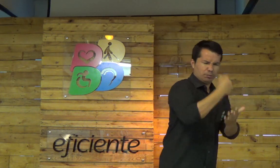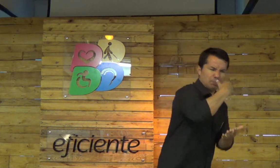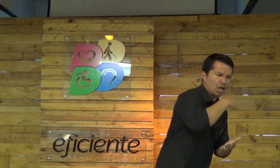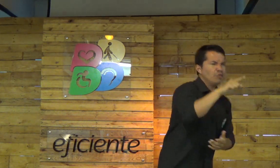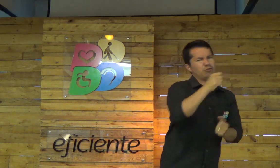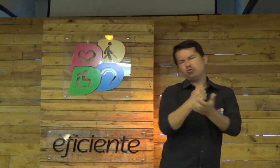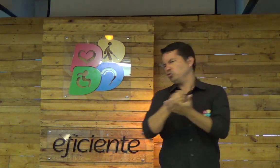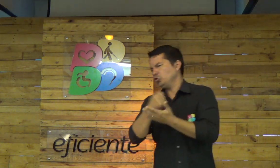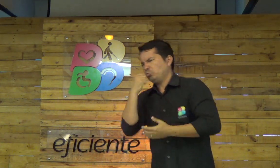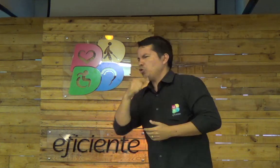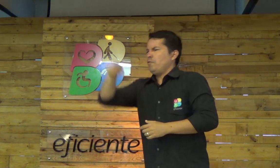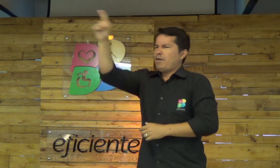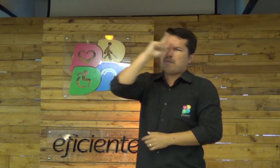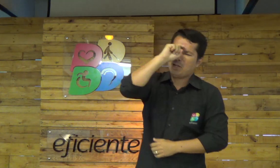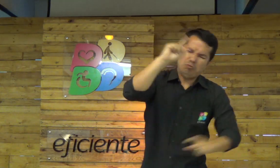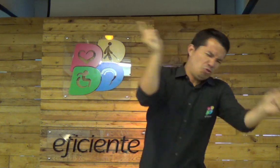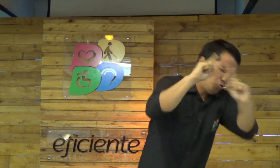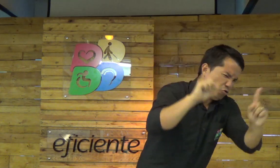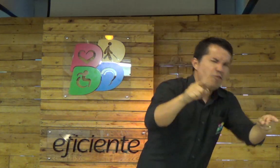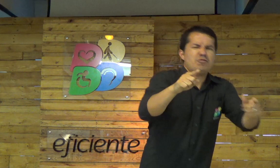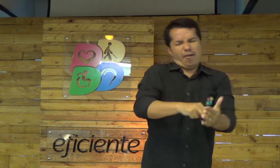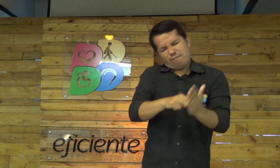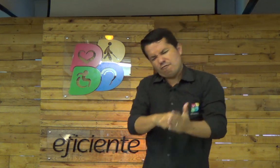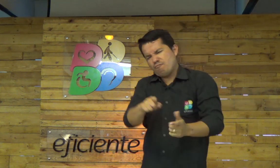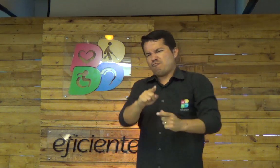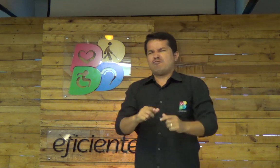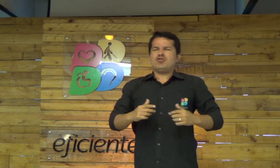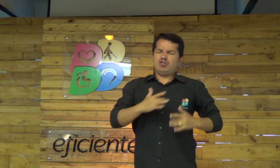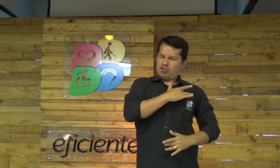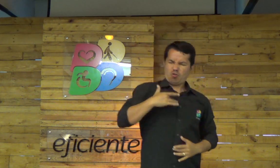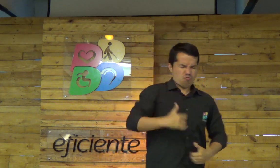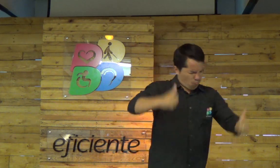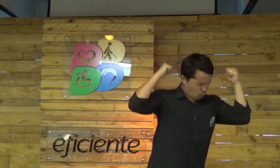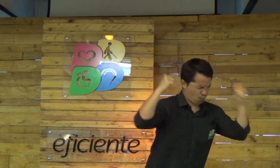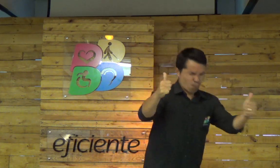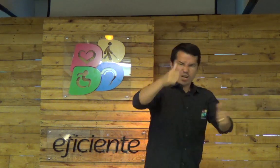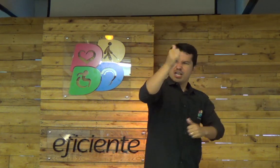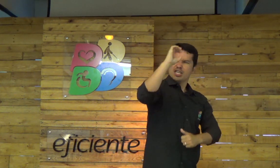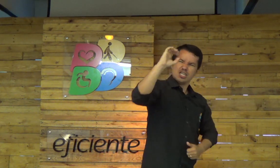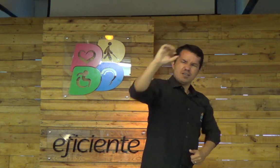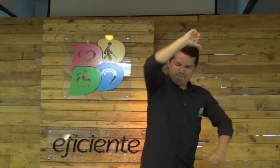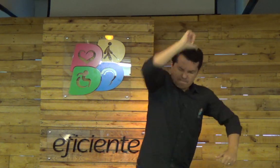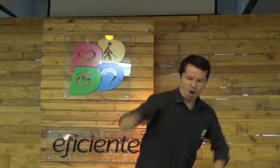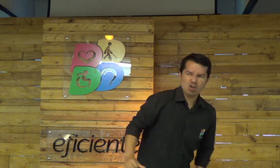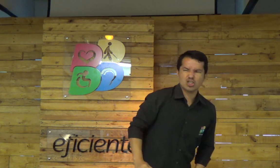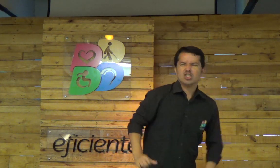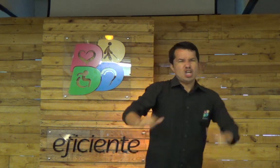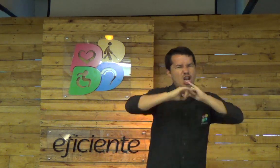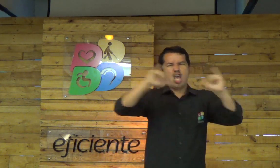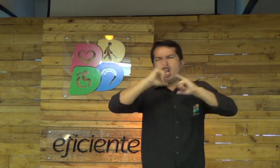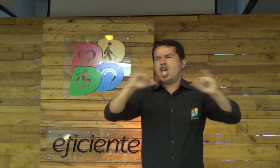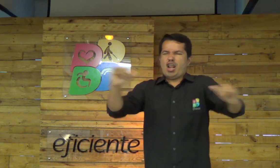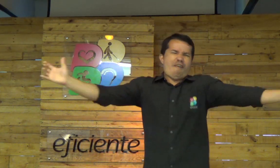sempre feliz, não vai ter nada, não vai precisar de remédio, nada, sua saúde vai ser perfeita, vai ser 100%.